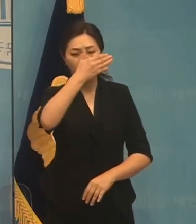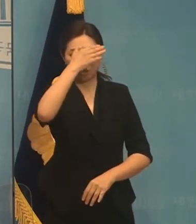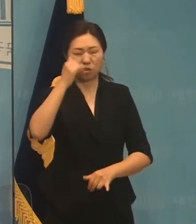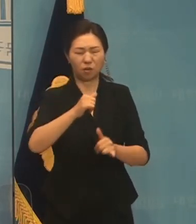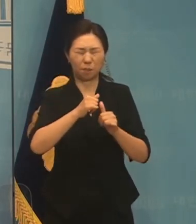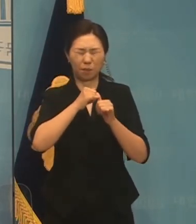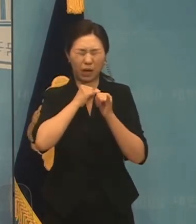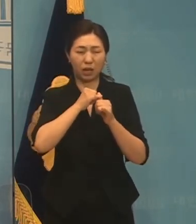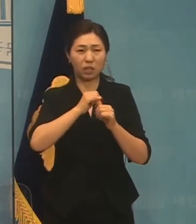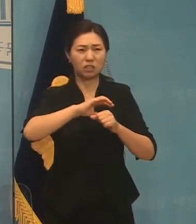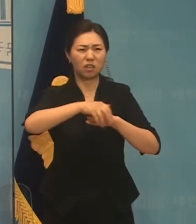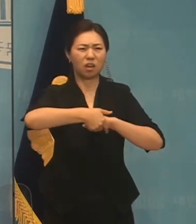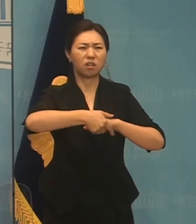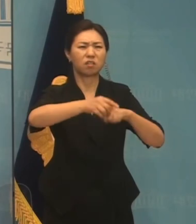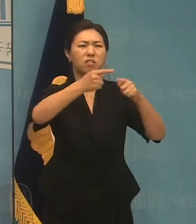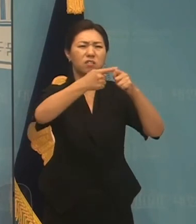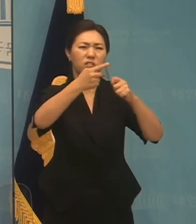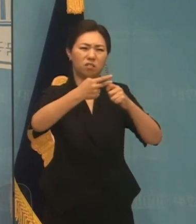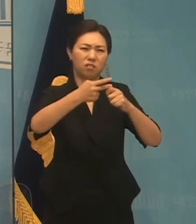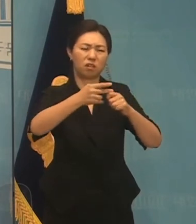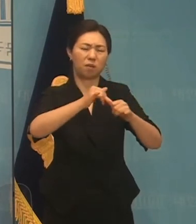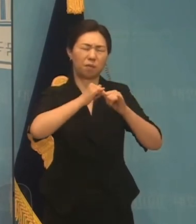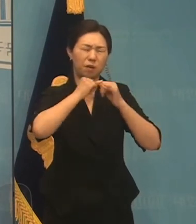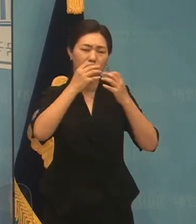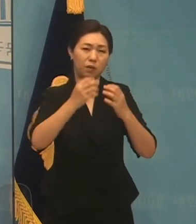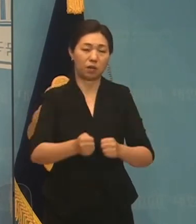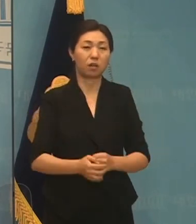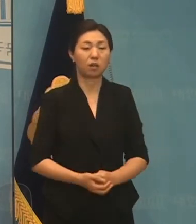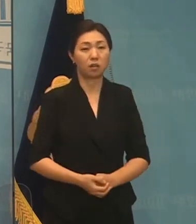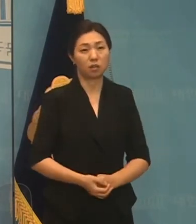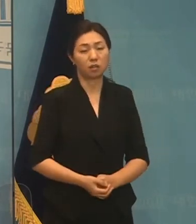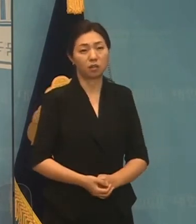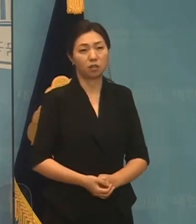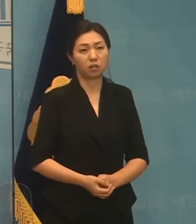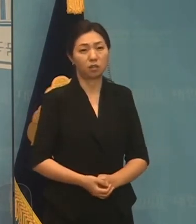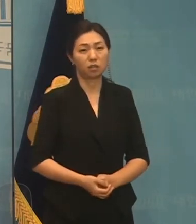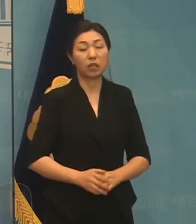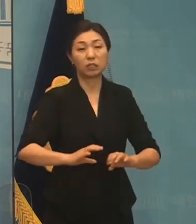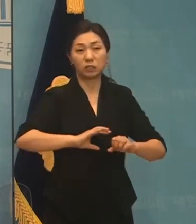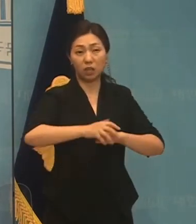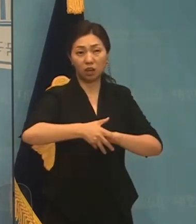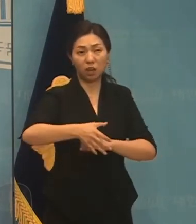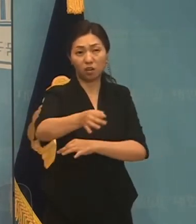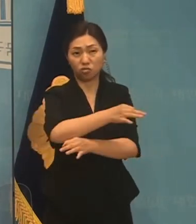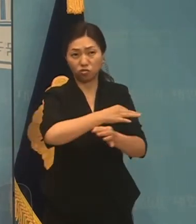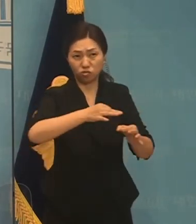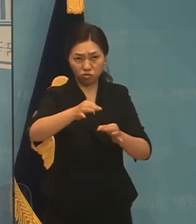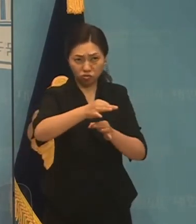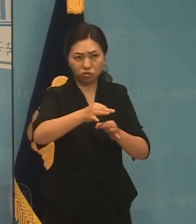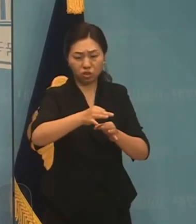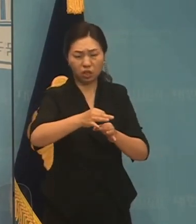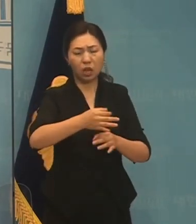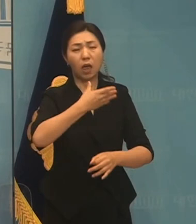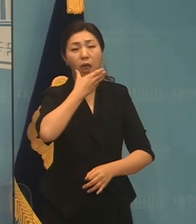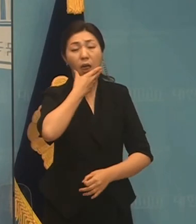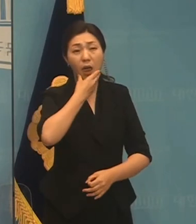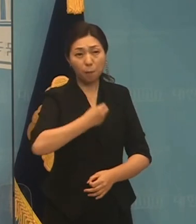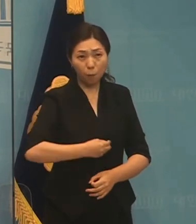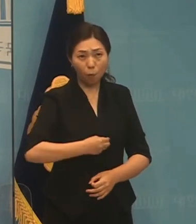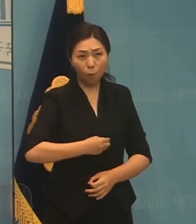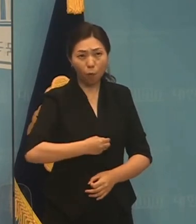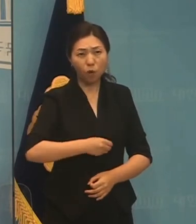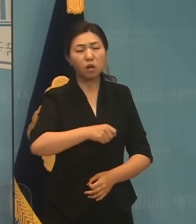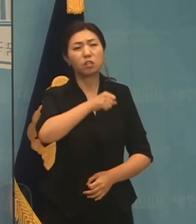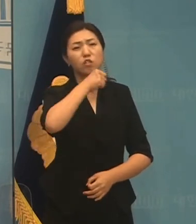세계 제12위의 경제대국인데도 국민행복지수는 50위권